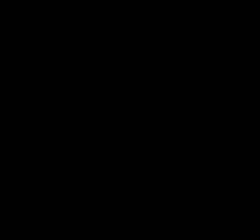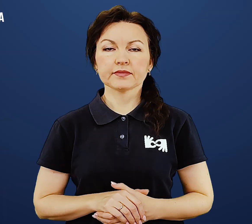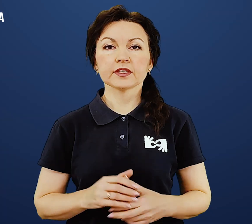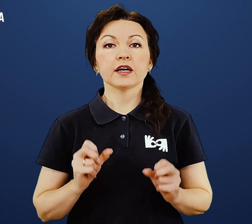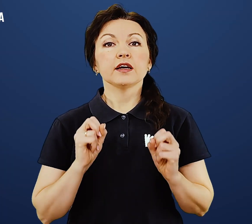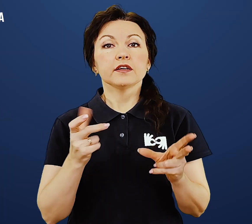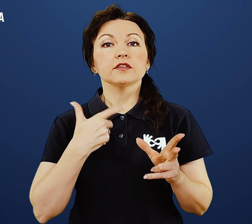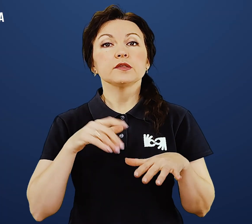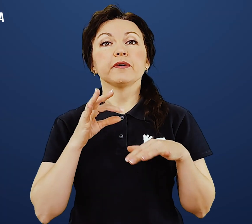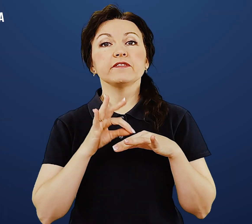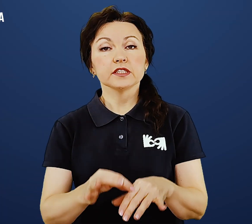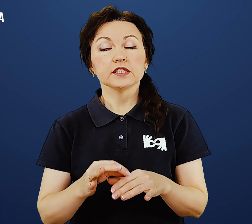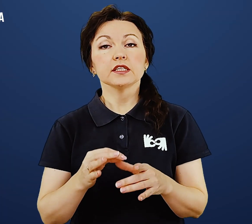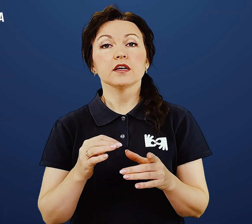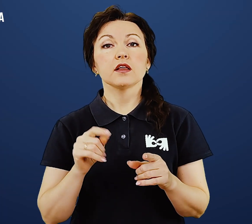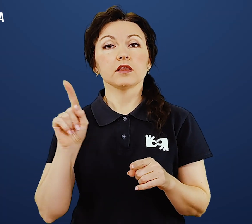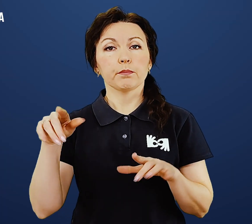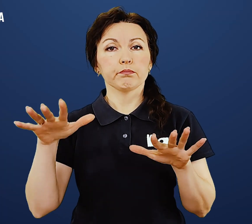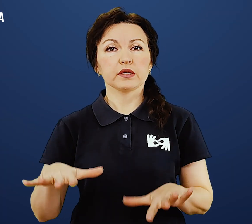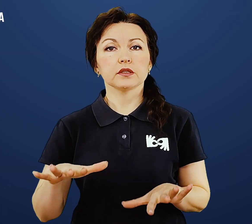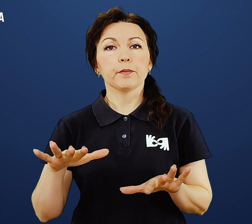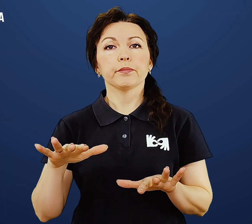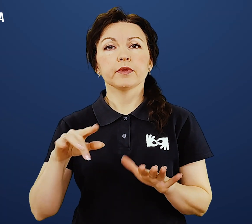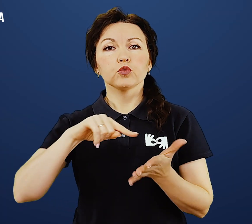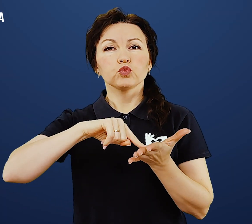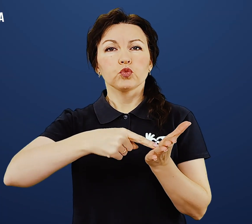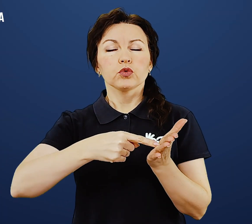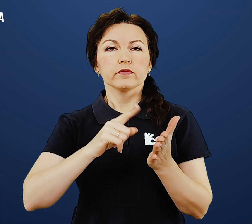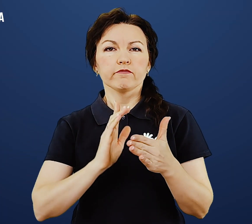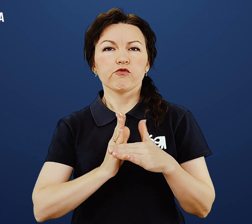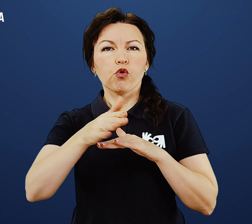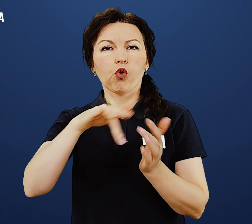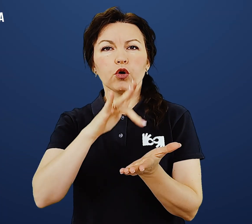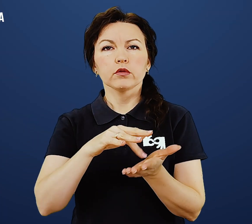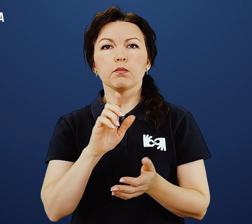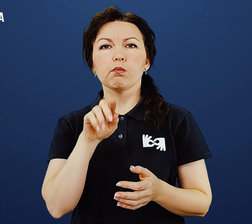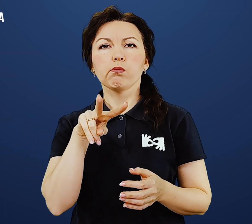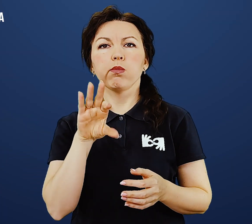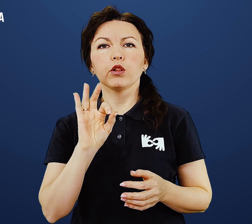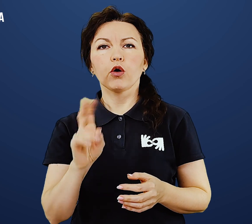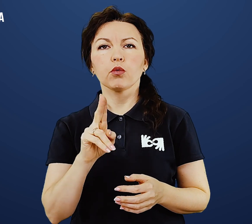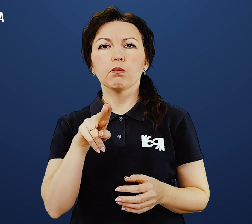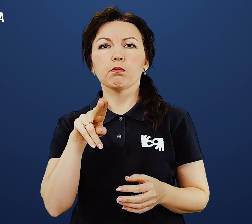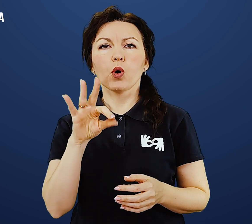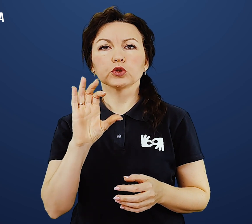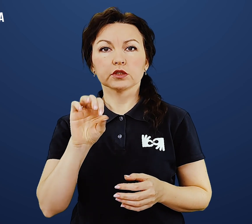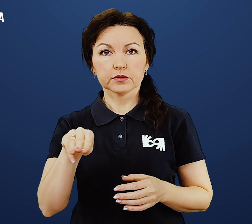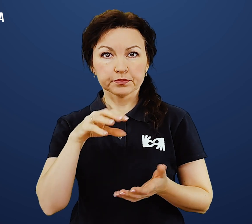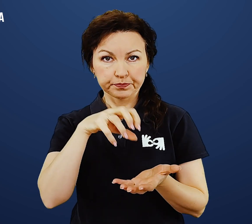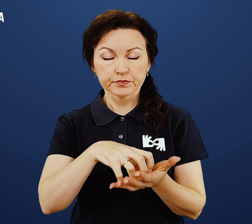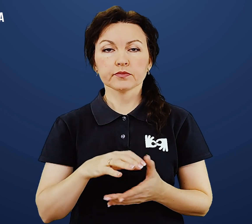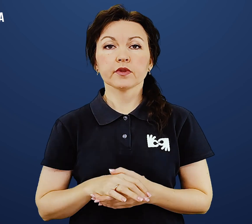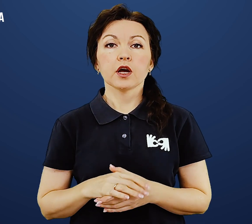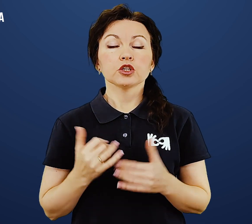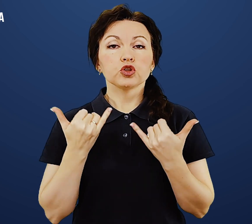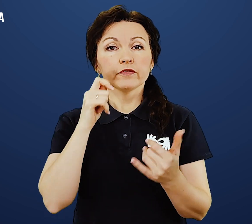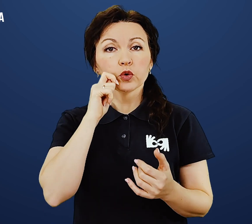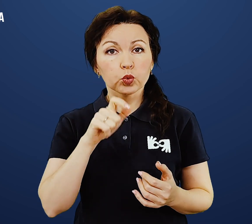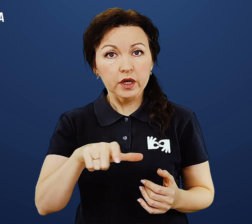Як поводитися на блокпостах? Шановні українці! В умовах воєнного стану в